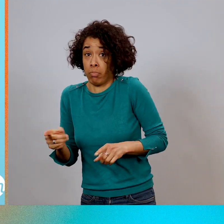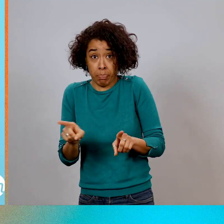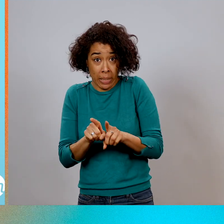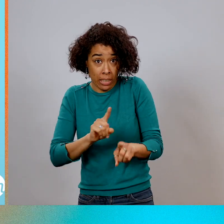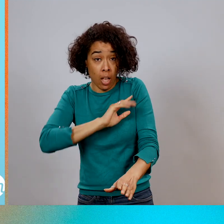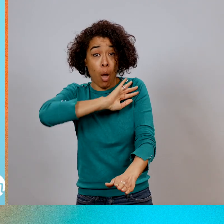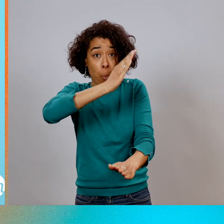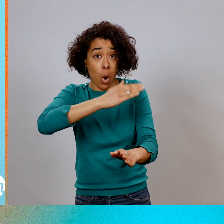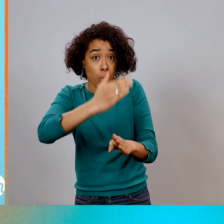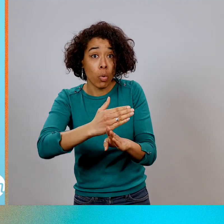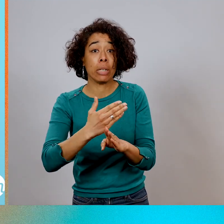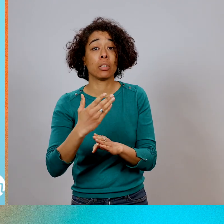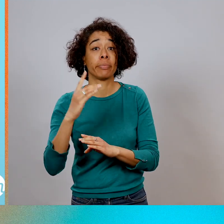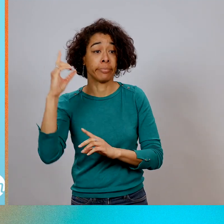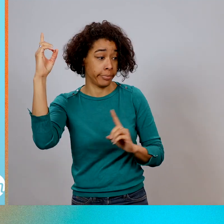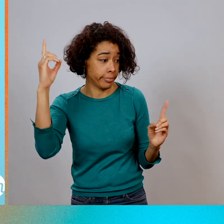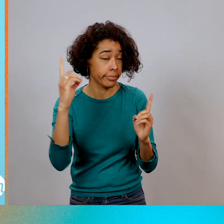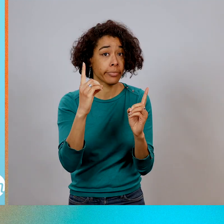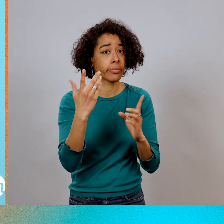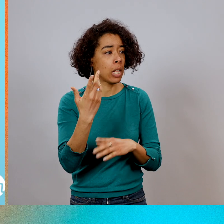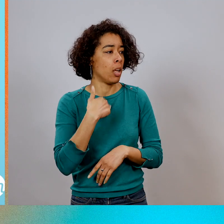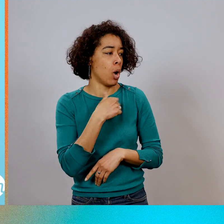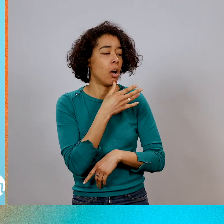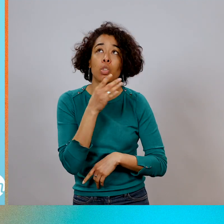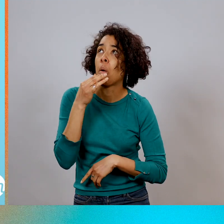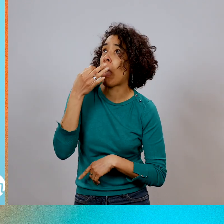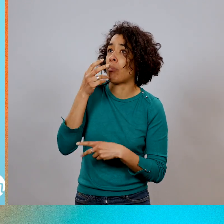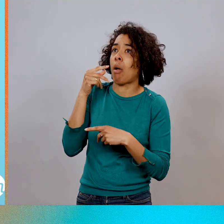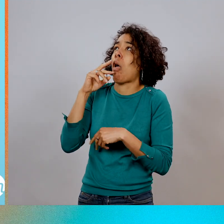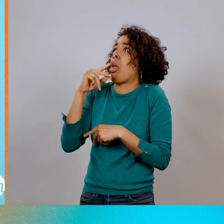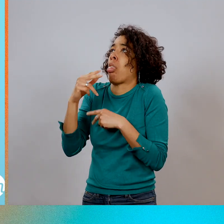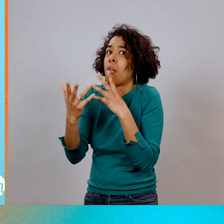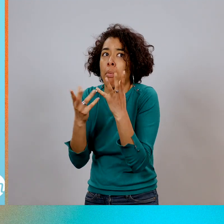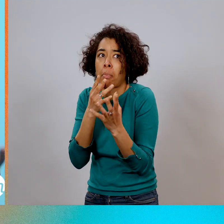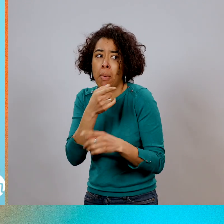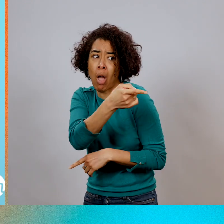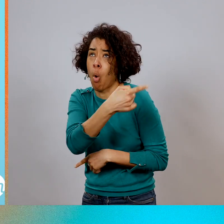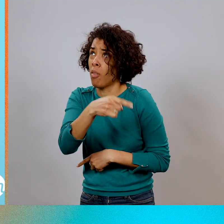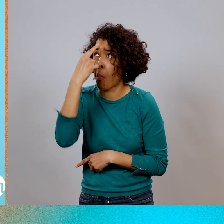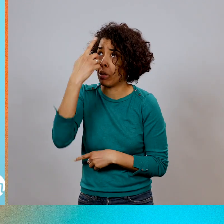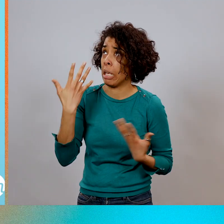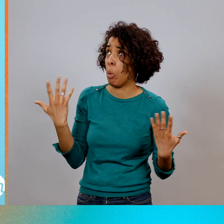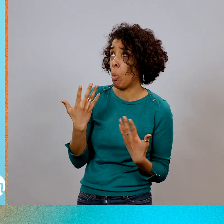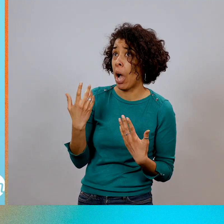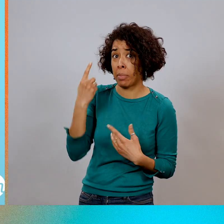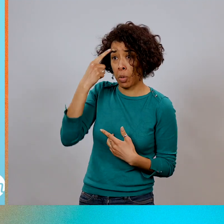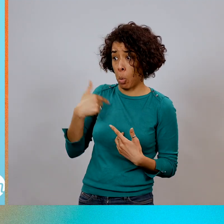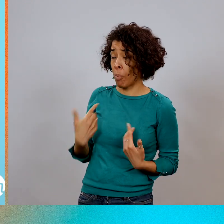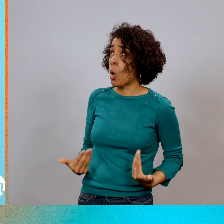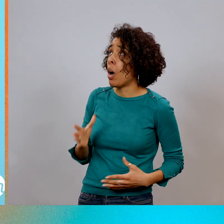quand le Seigneur va venir le chercher. « J'ai la bouche embarrassée, mais que vont-ils dire s'ils ne croient pas en moi ? » Je